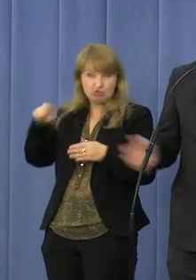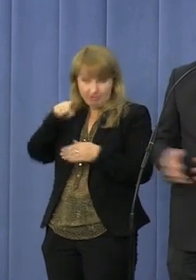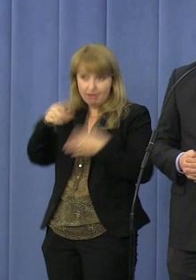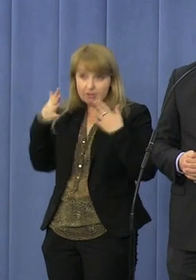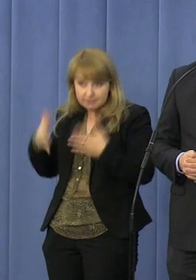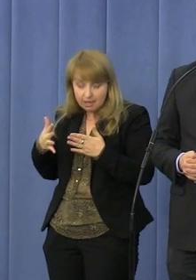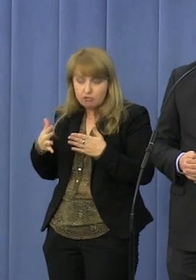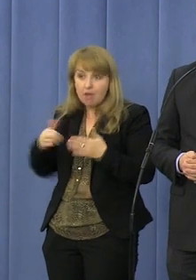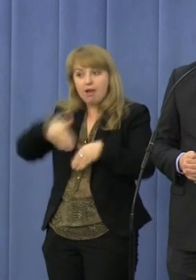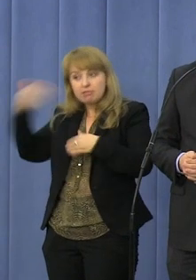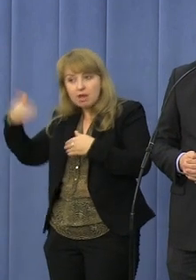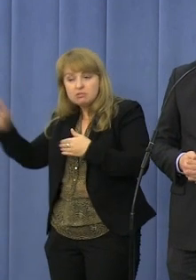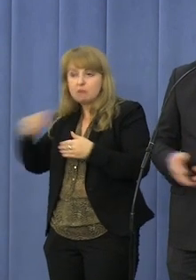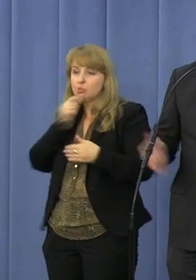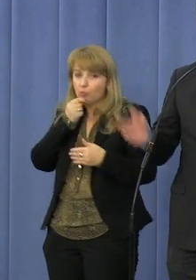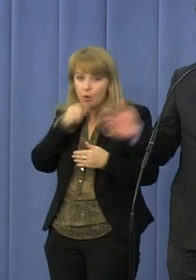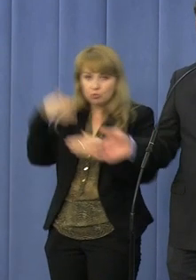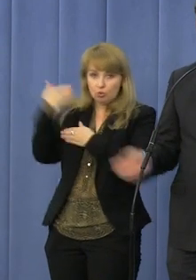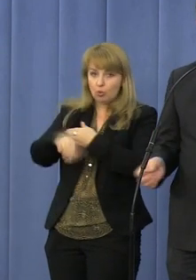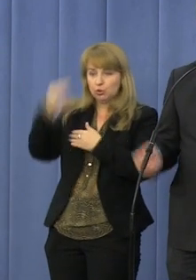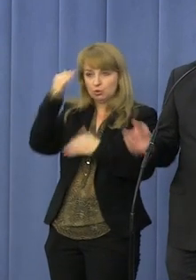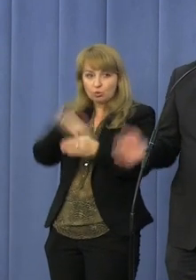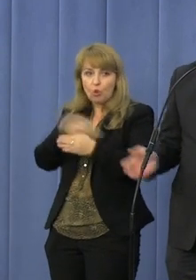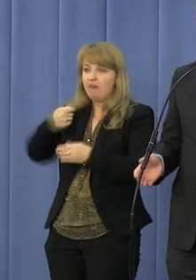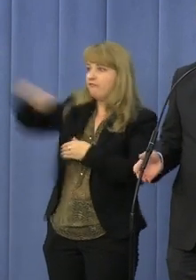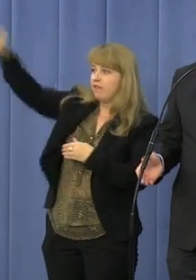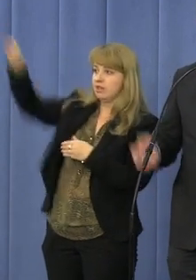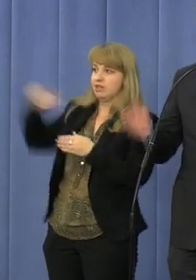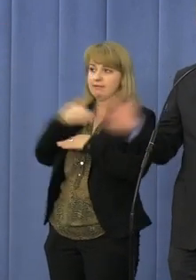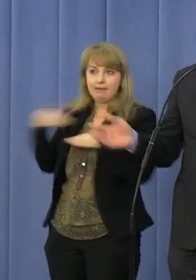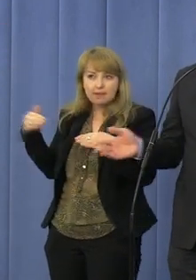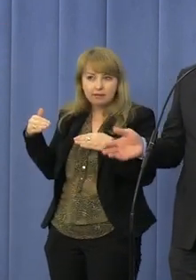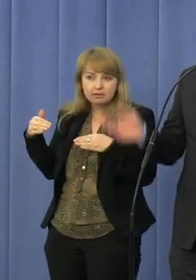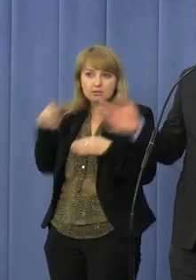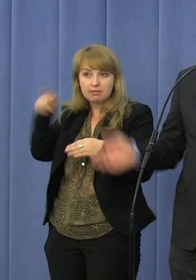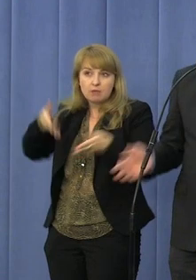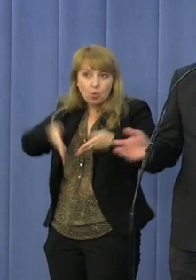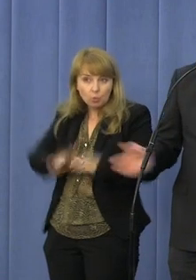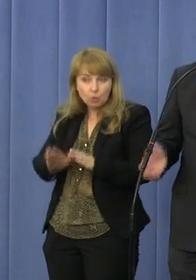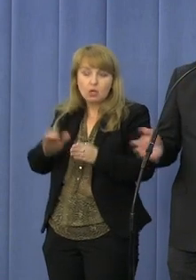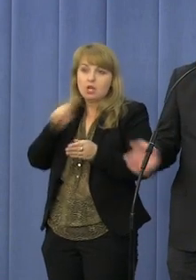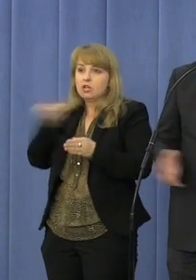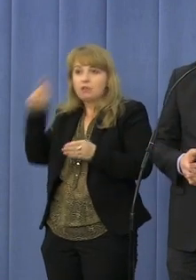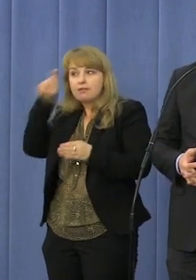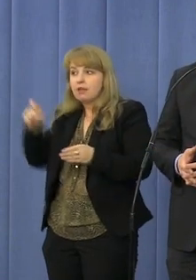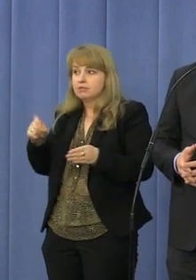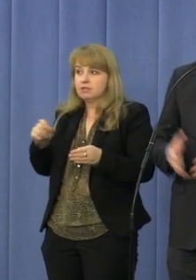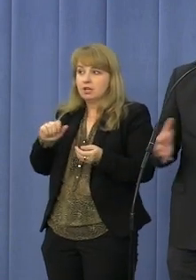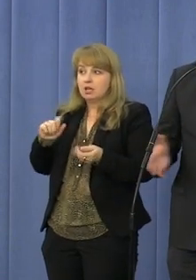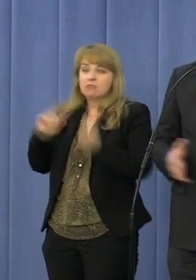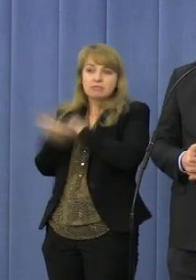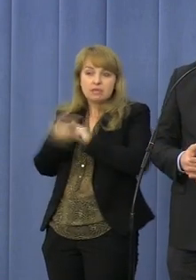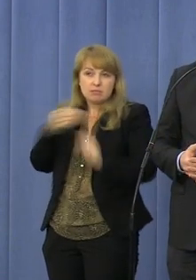i młodzi ludzie, którzy kończą szkoły będą znowu wyjeżdżać, opuszczać ten kraj i tam rodzić dzieci na wyspach w Niemczech zamiast w Polsce?